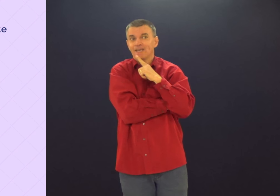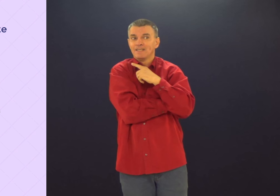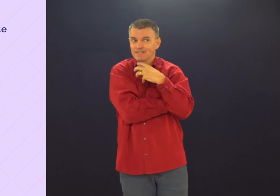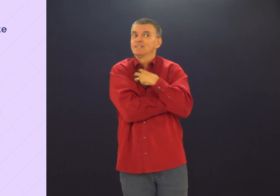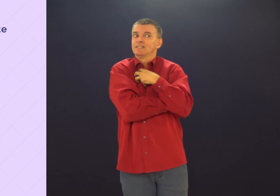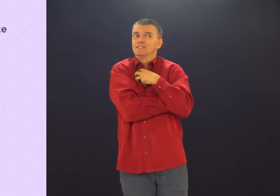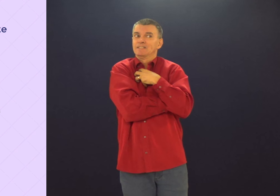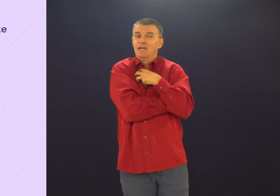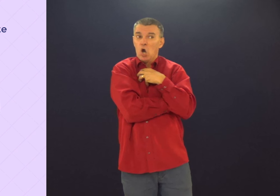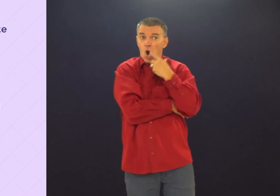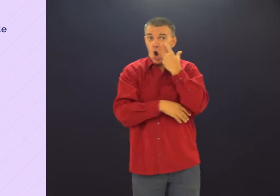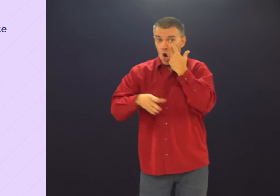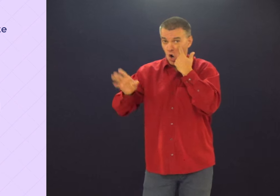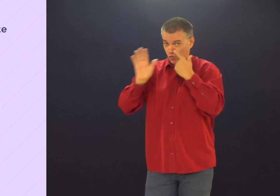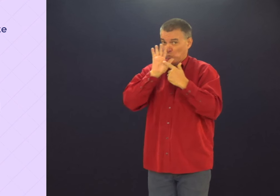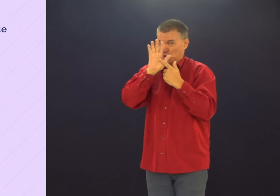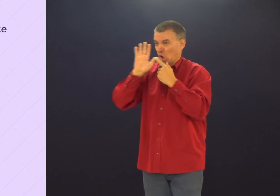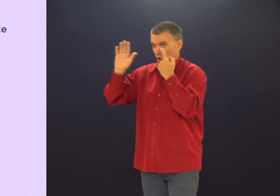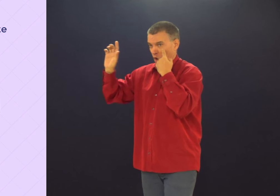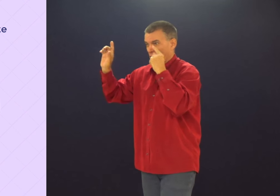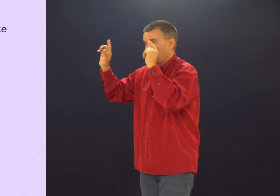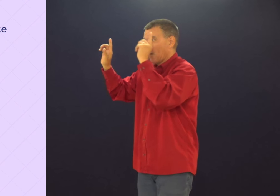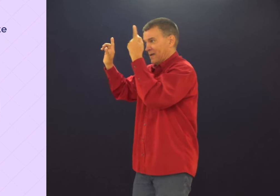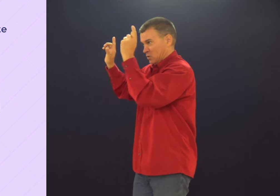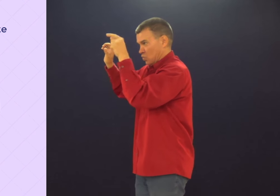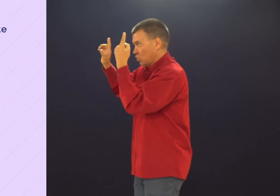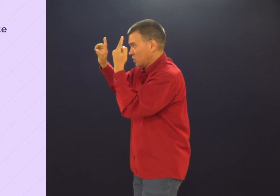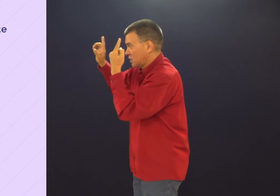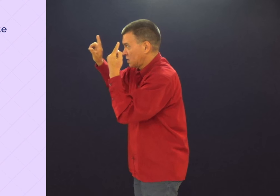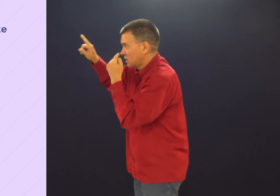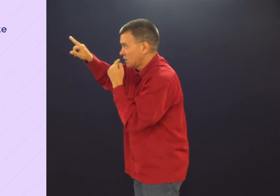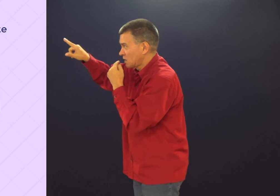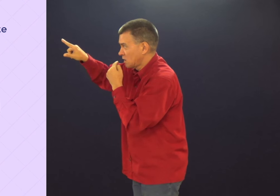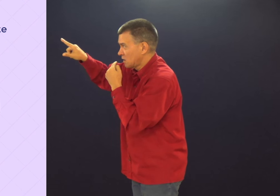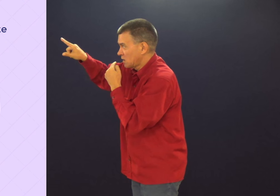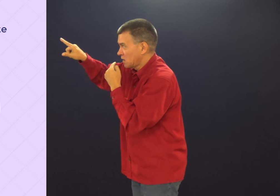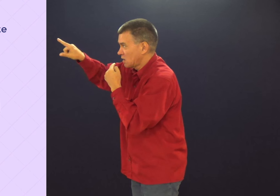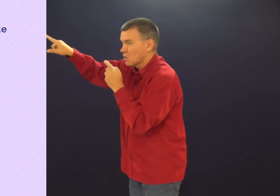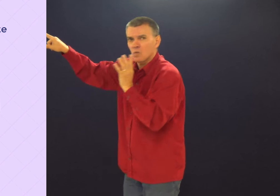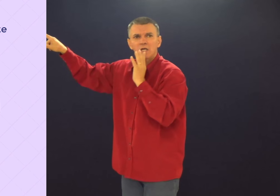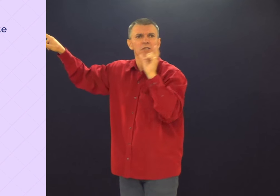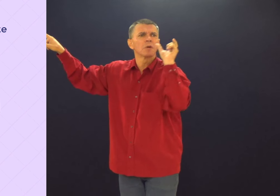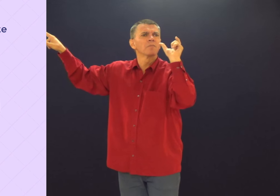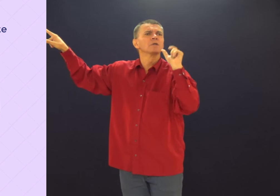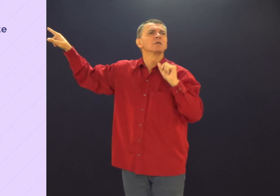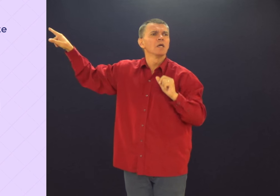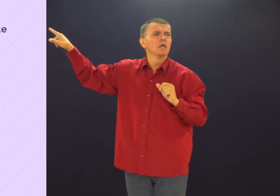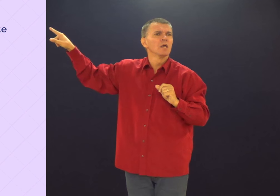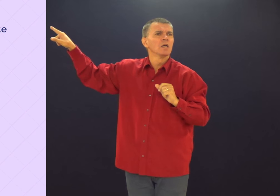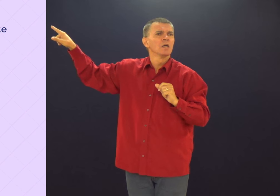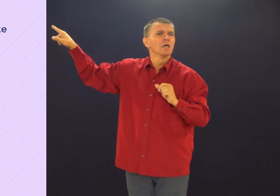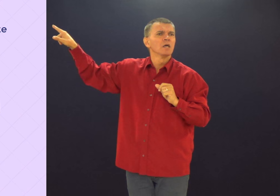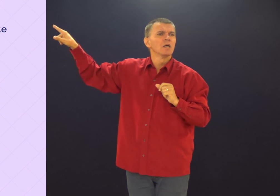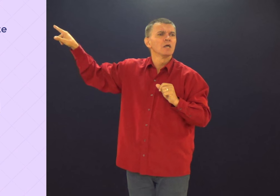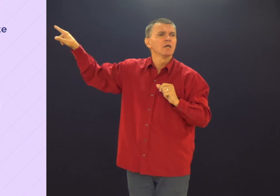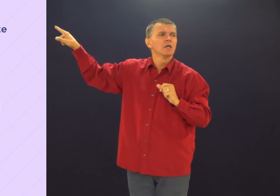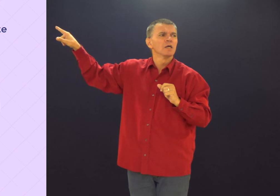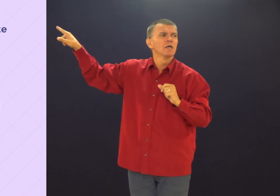Gente, você que é homem, olha para uma moça, o você sente? Uma pessoa que é vulgar.